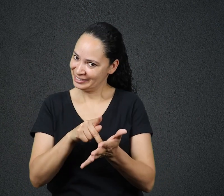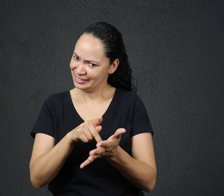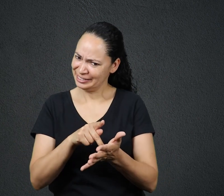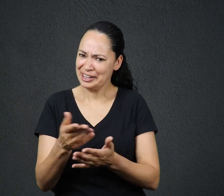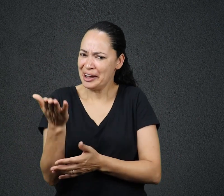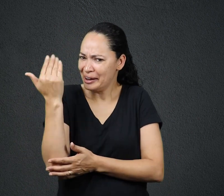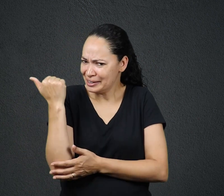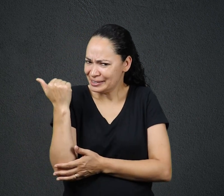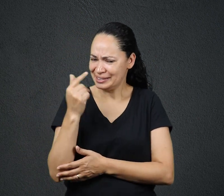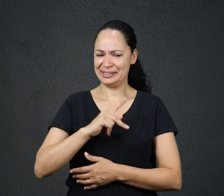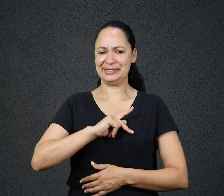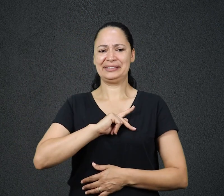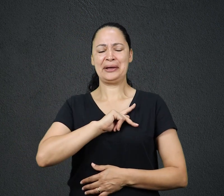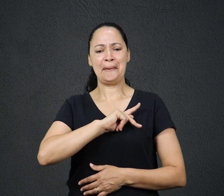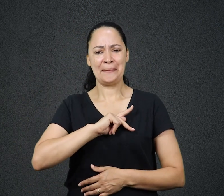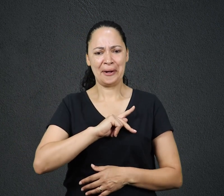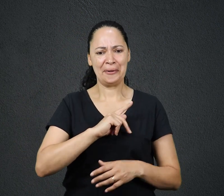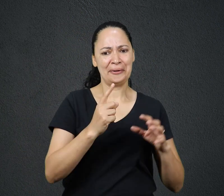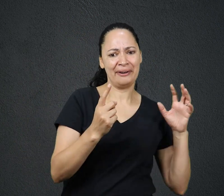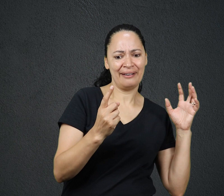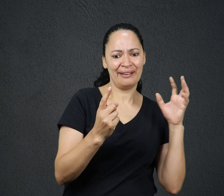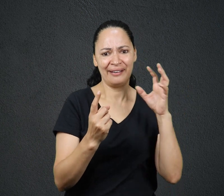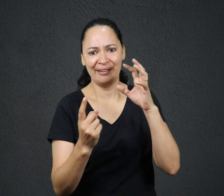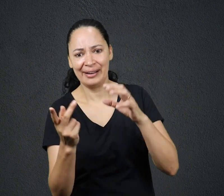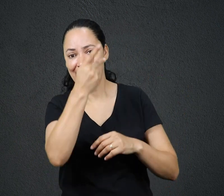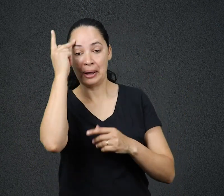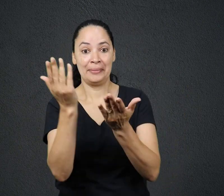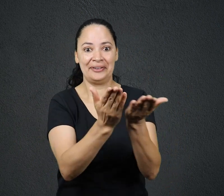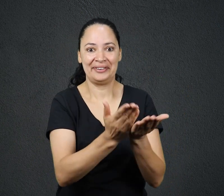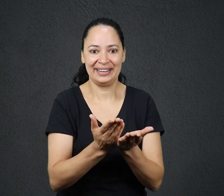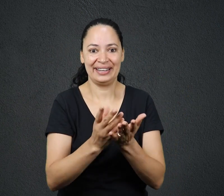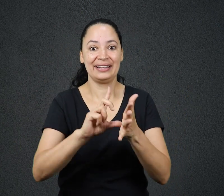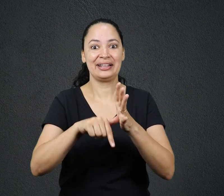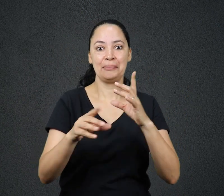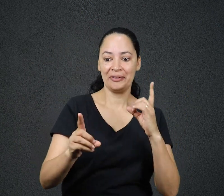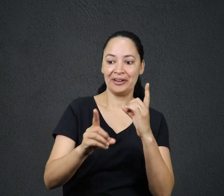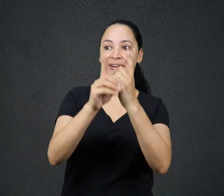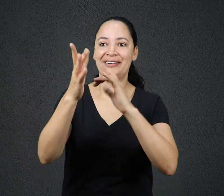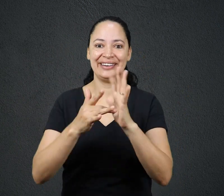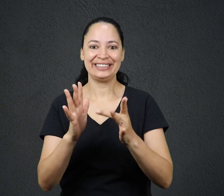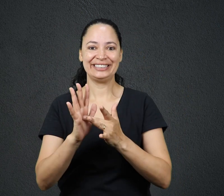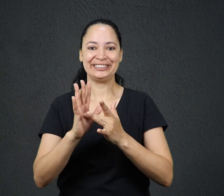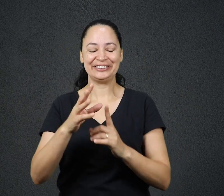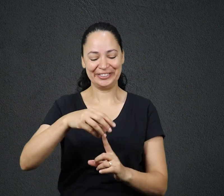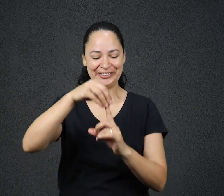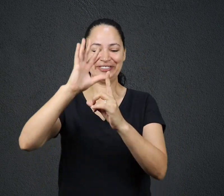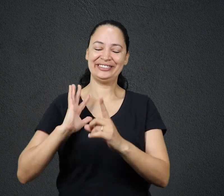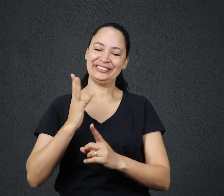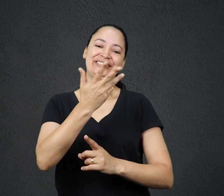maior perseguidor dos cristãos, encontrou em Jesus, o Senhor deles Seu salvador e sustentador de